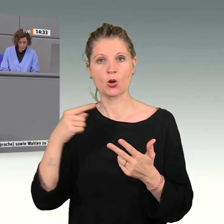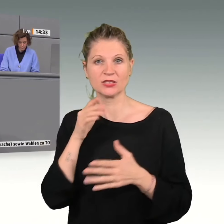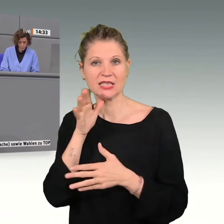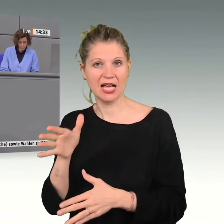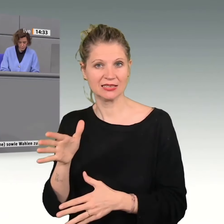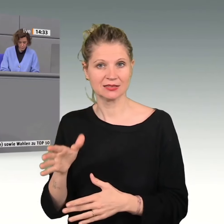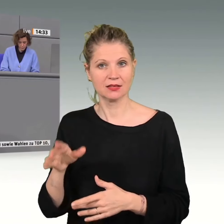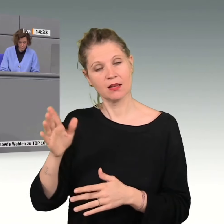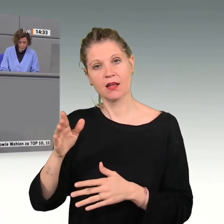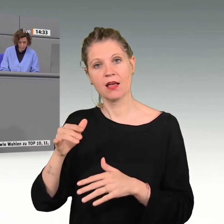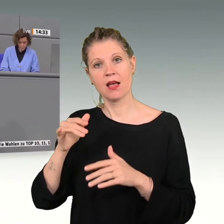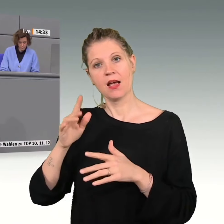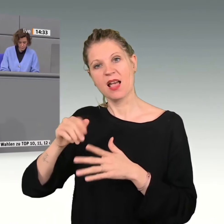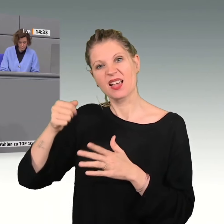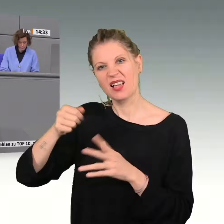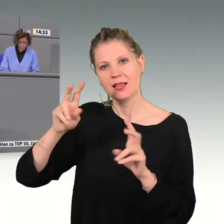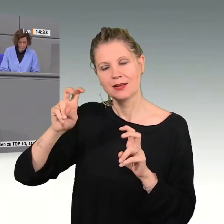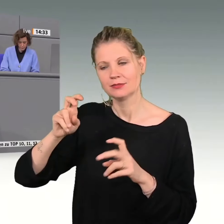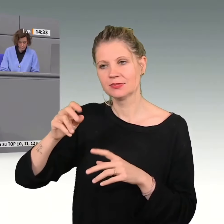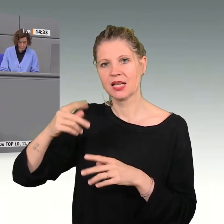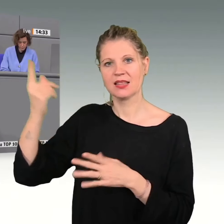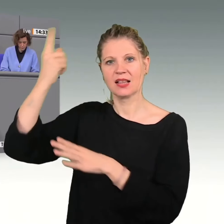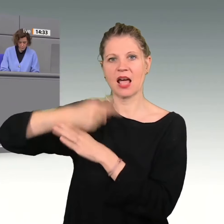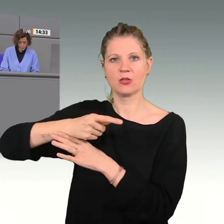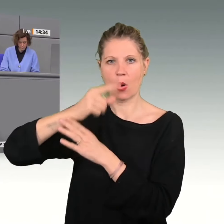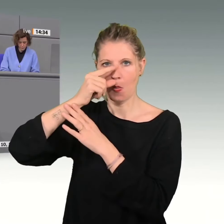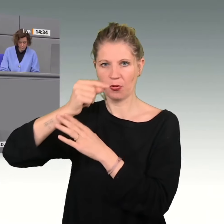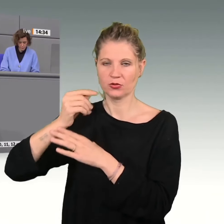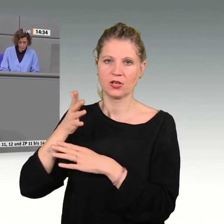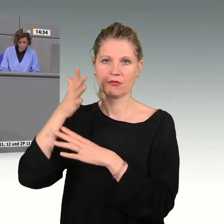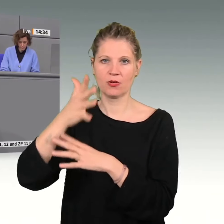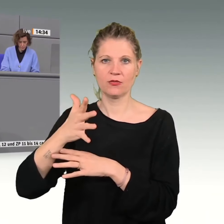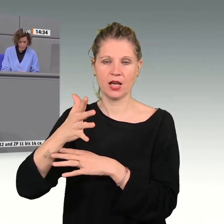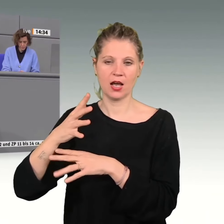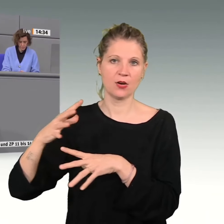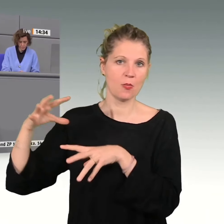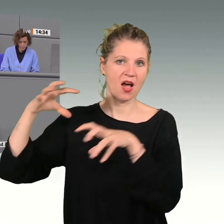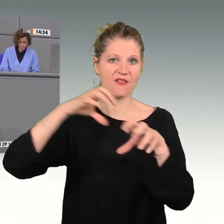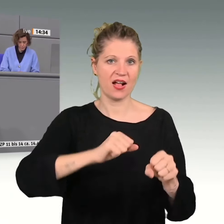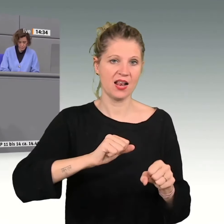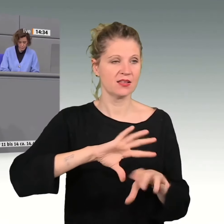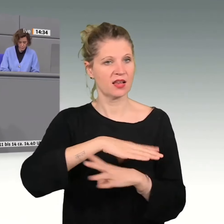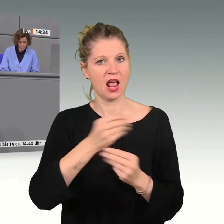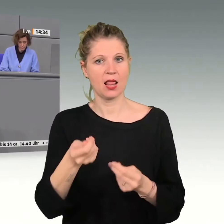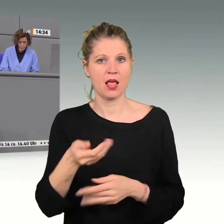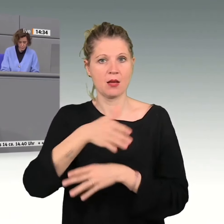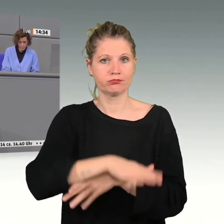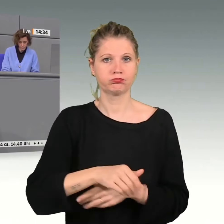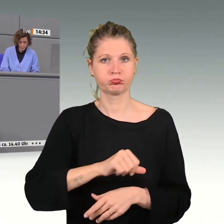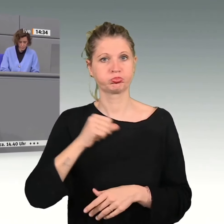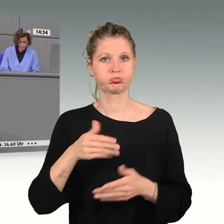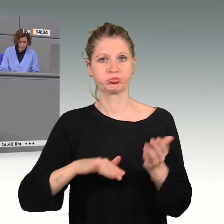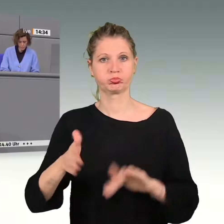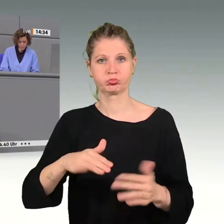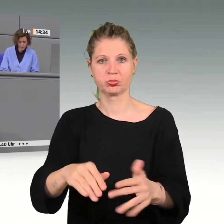der Diktator Putin wird uns in fünf Jahren überfallen und abschlachten. Und deshalb muss man alles in die